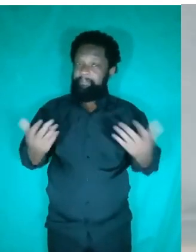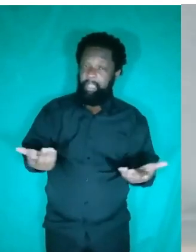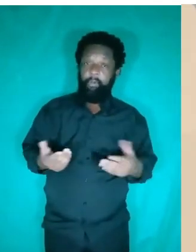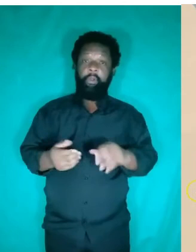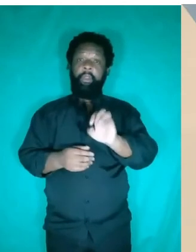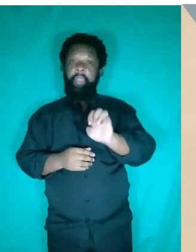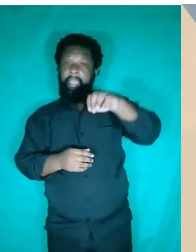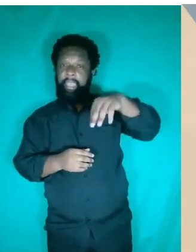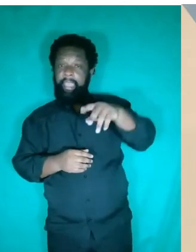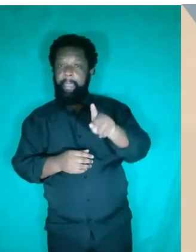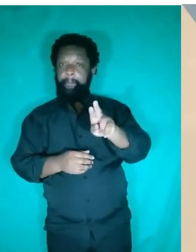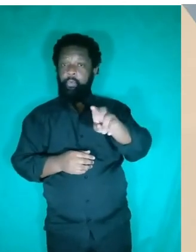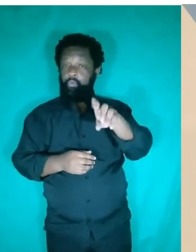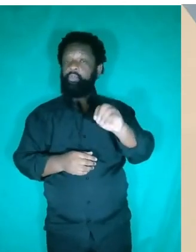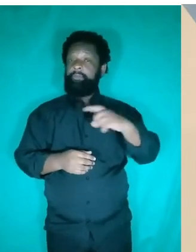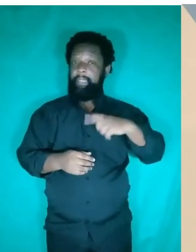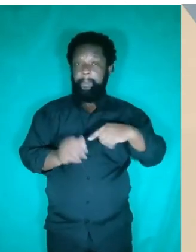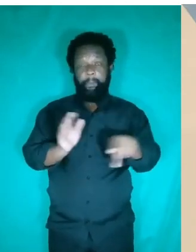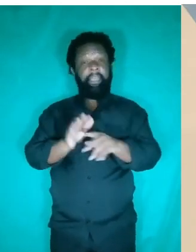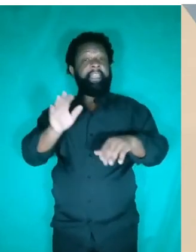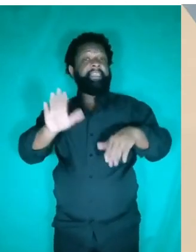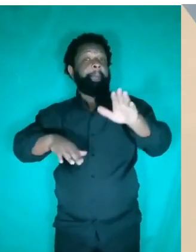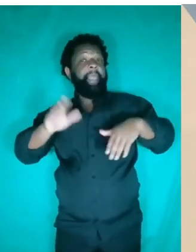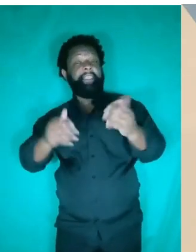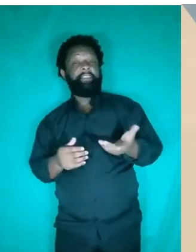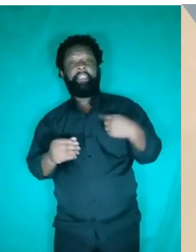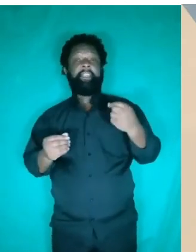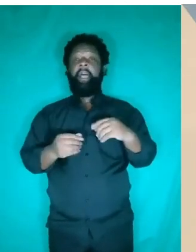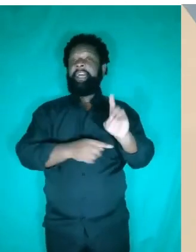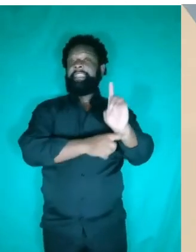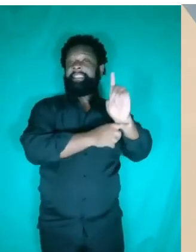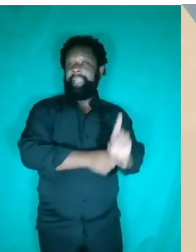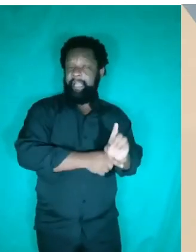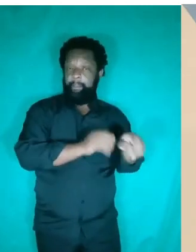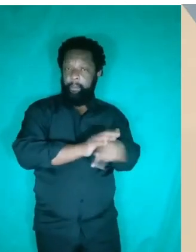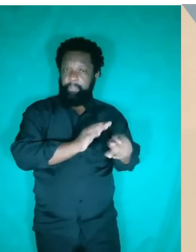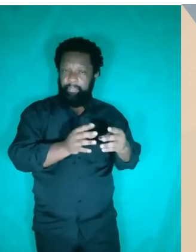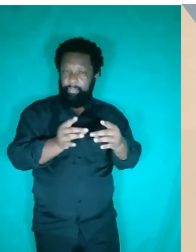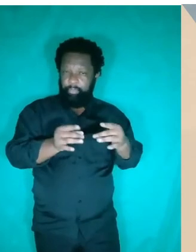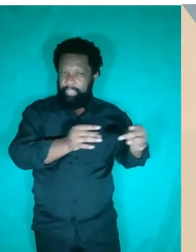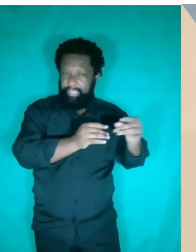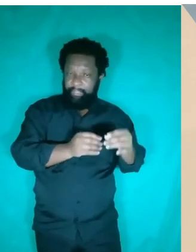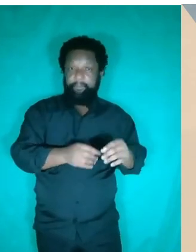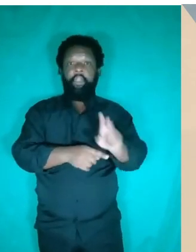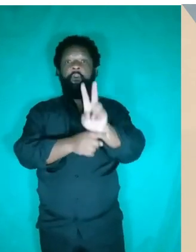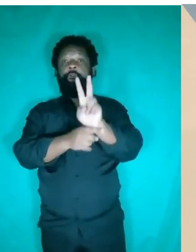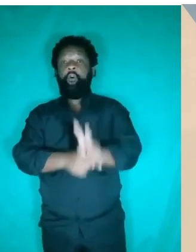o empuxo tem essa natureza. Ele depende da densidade do líquido, do volume deslocado e da